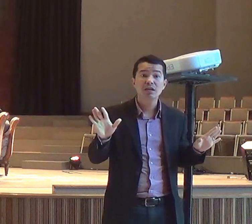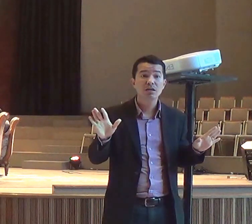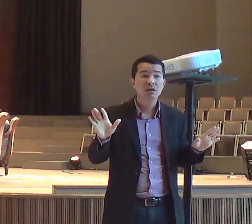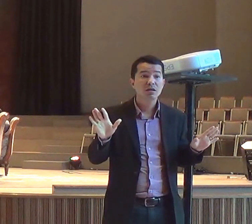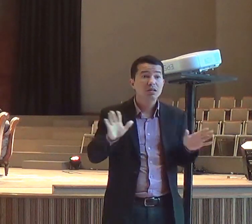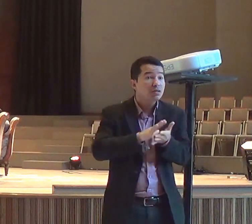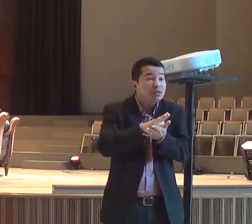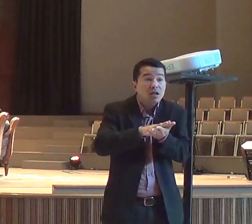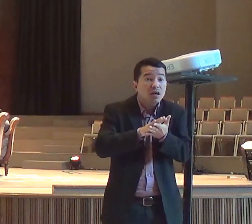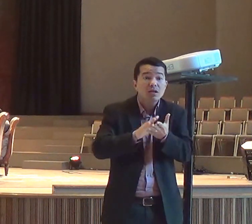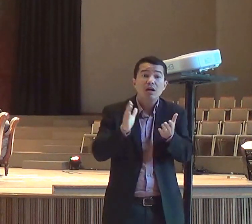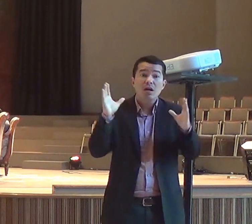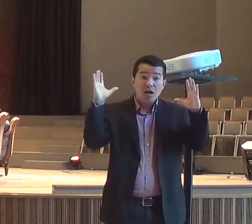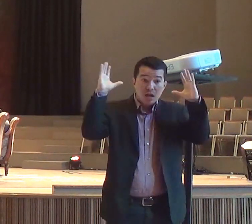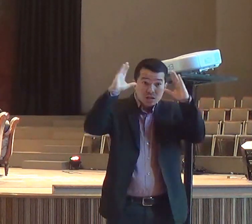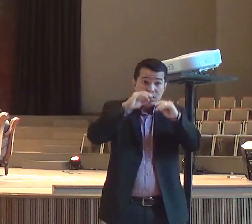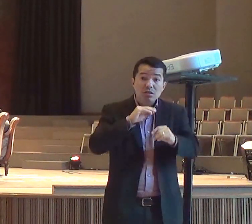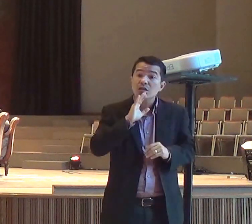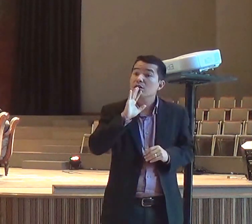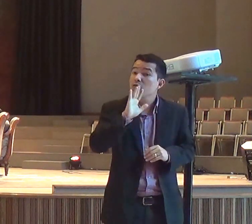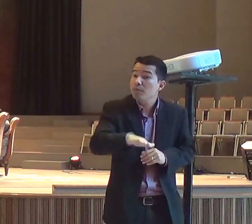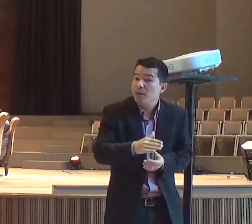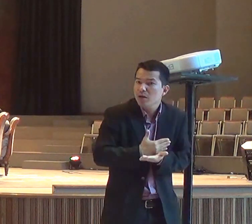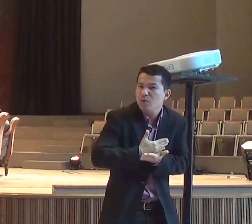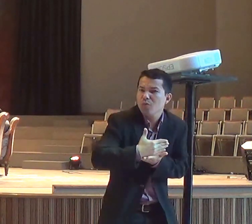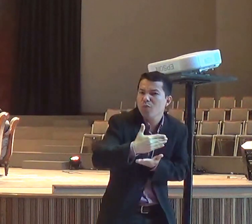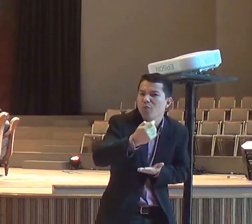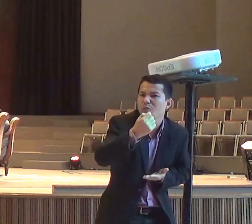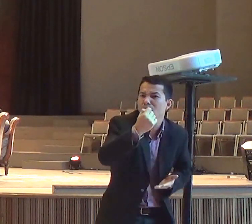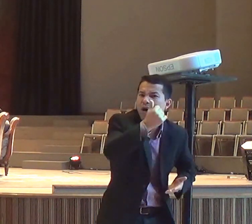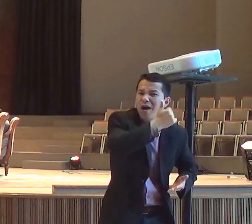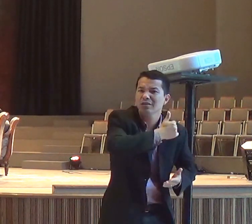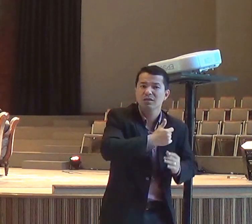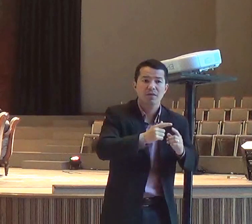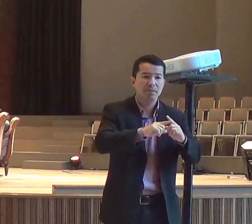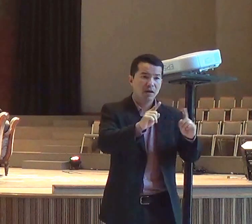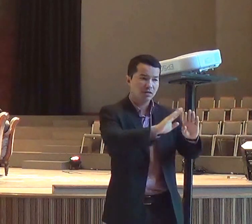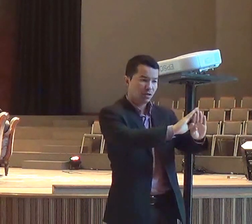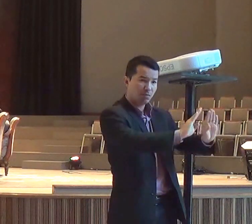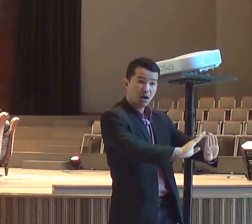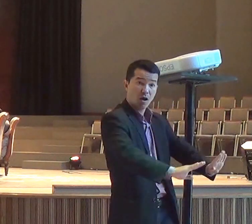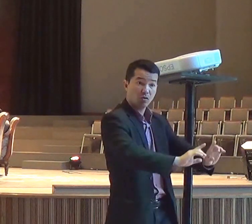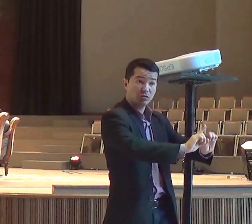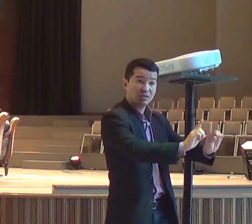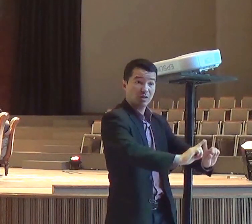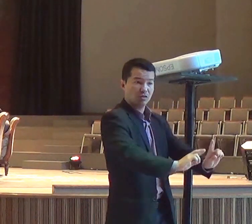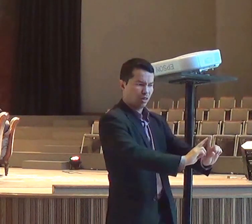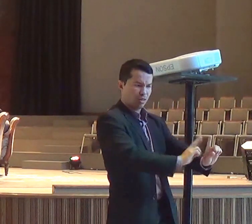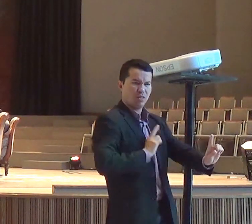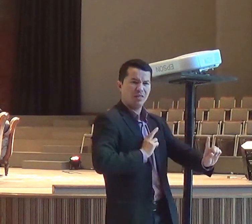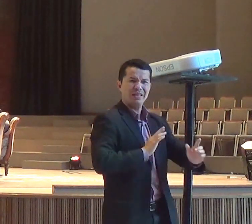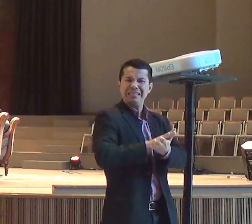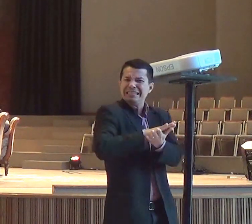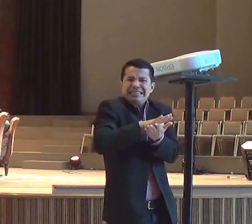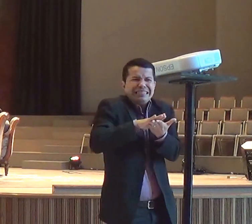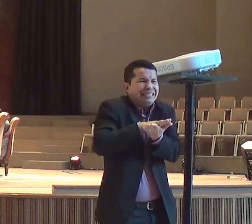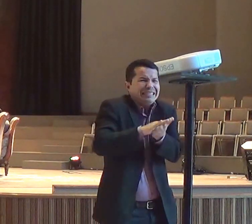da tarde, mas não houve resposta alguma, ninguém respondeu, ninguém